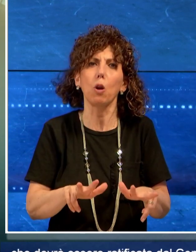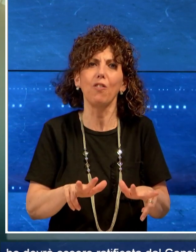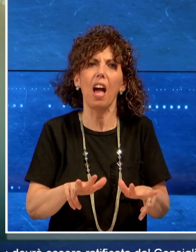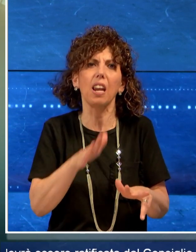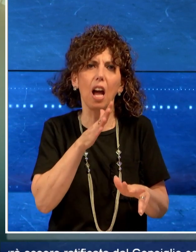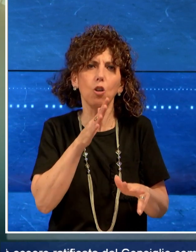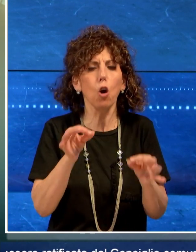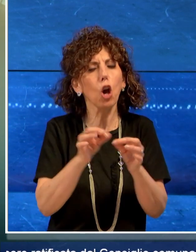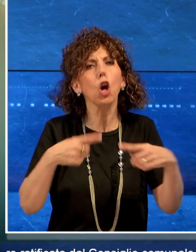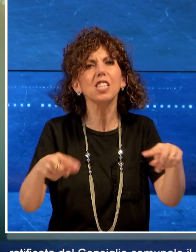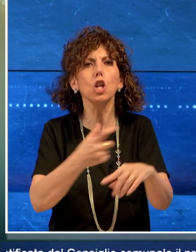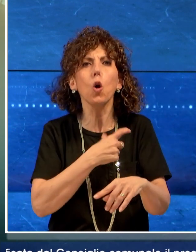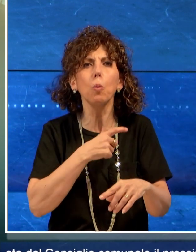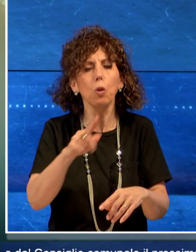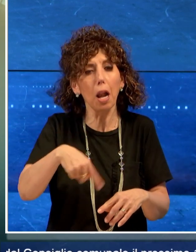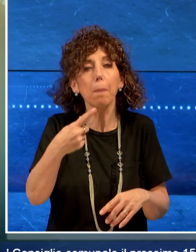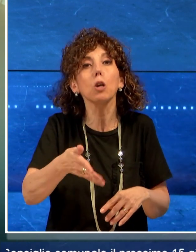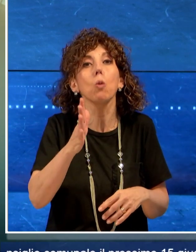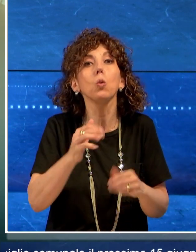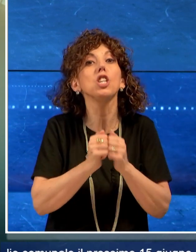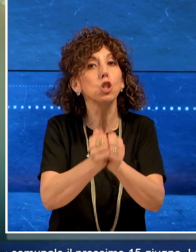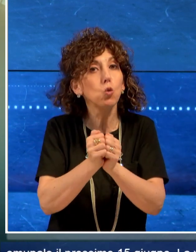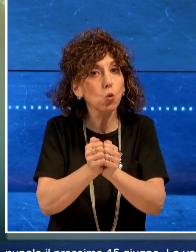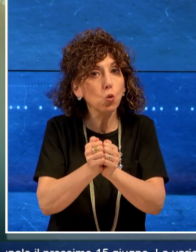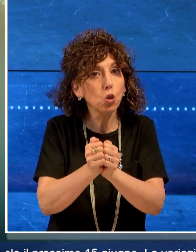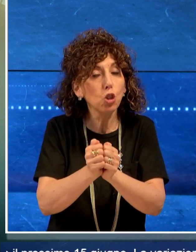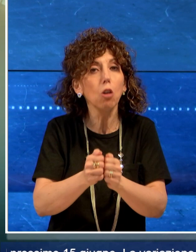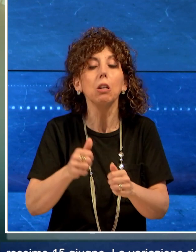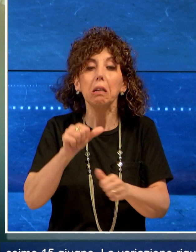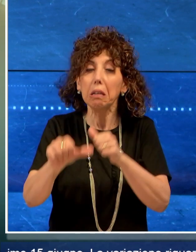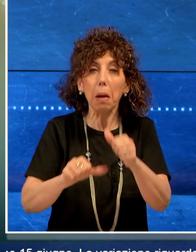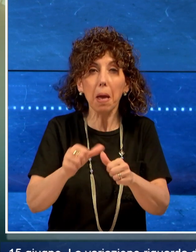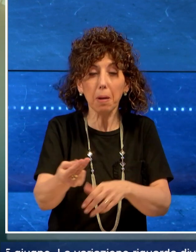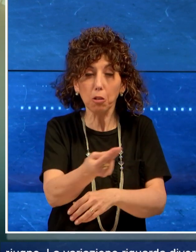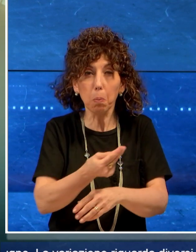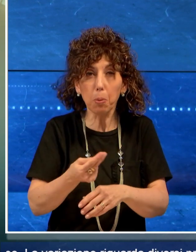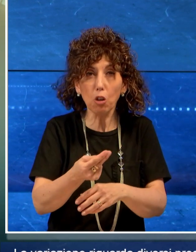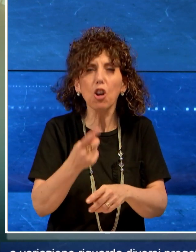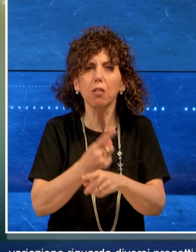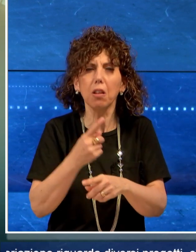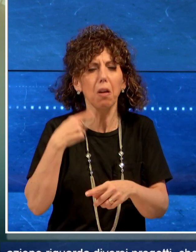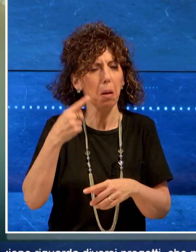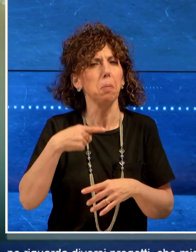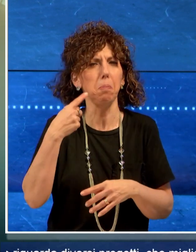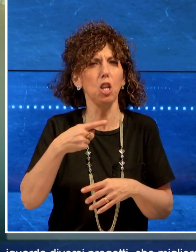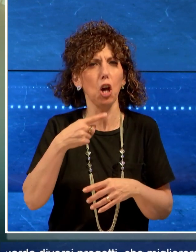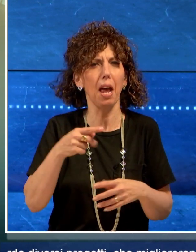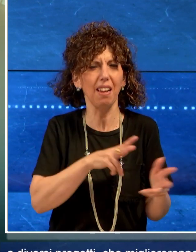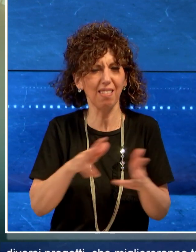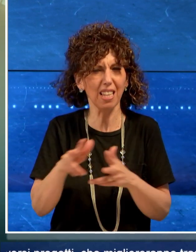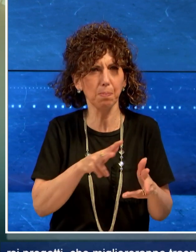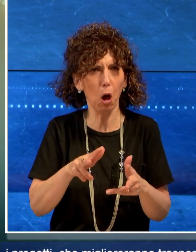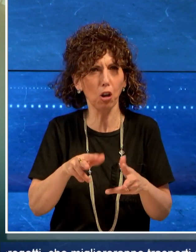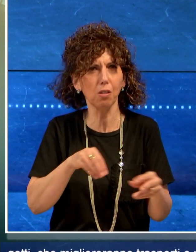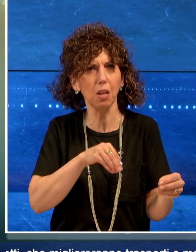Consiglio Comunale il prossimo 15 giugno. La variazione riguarda progetti che miglioreranno trasporti e